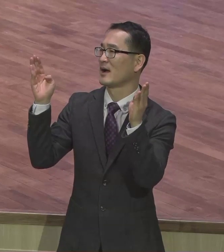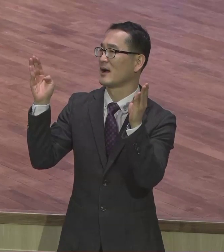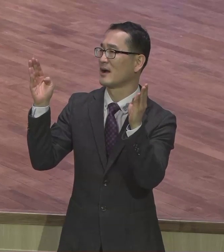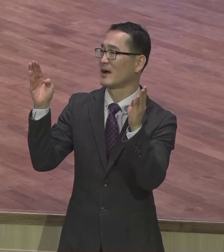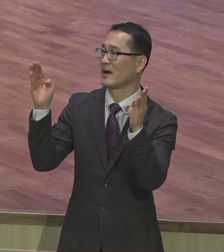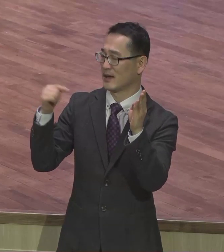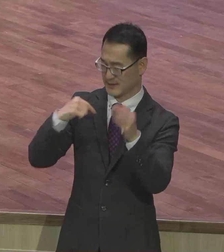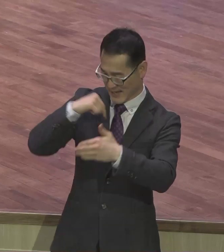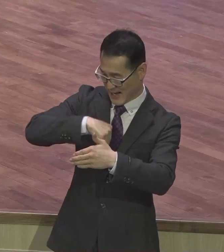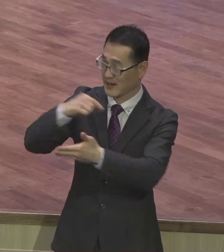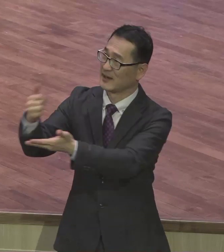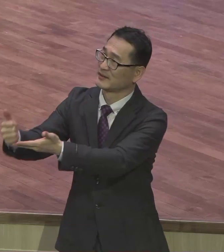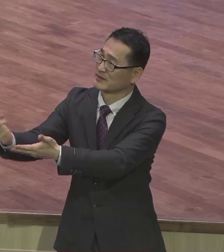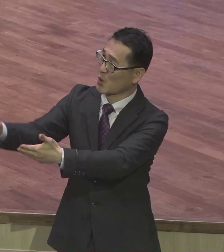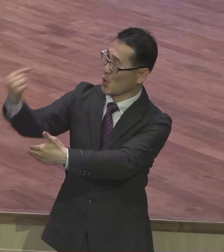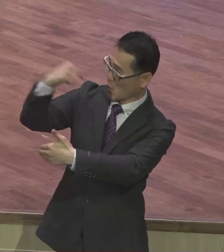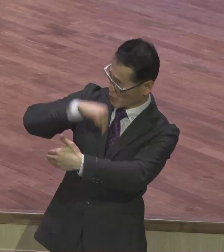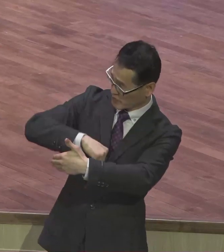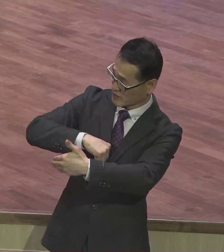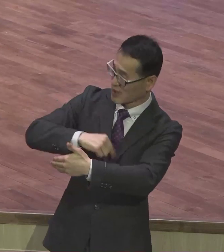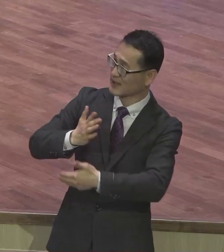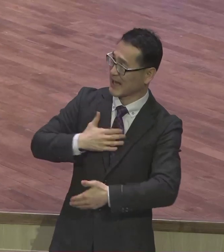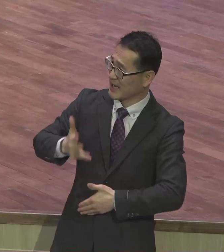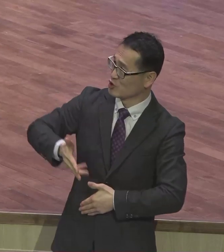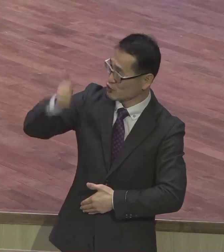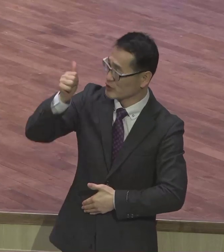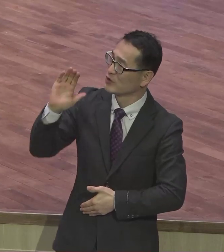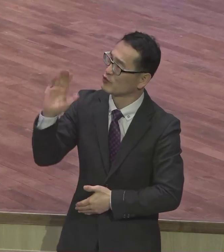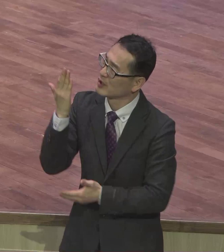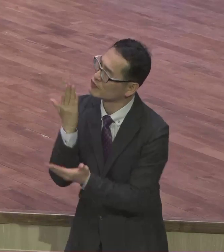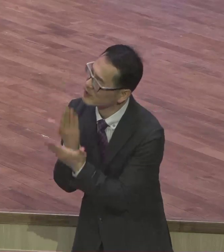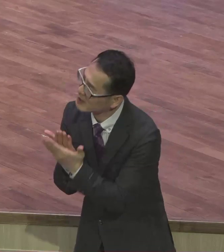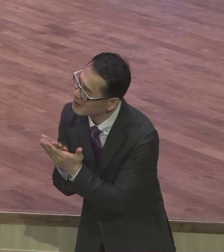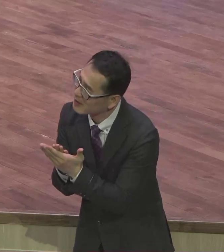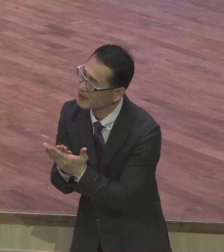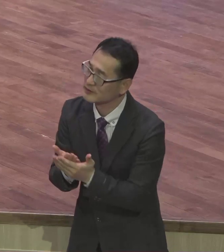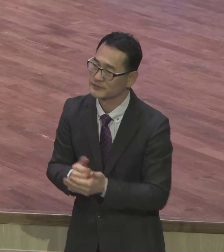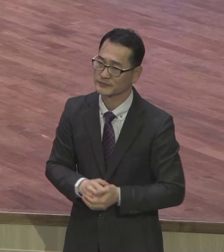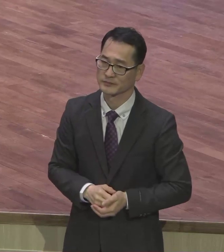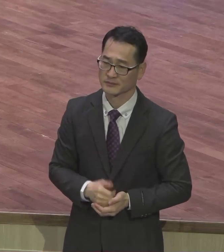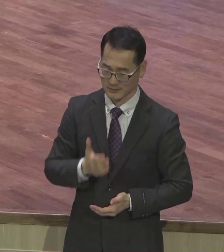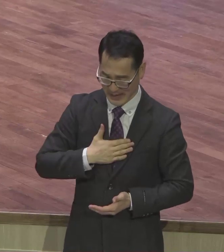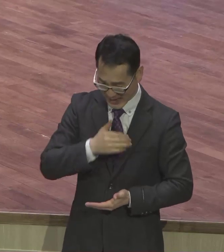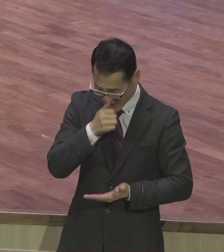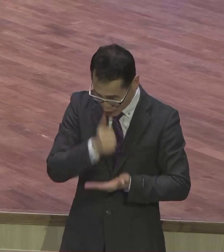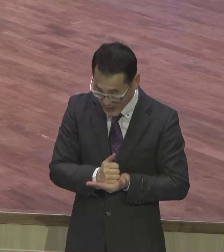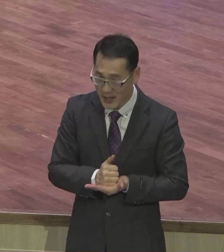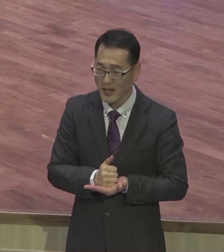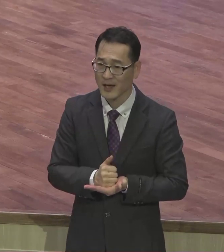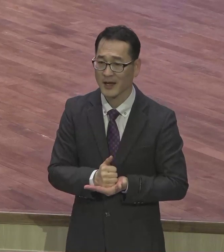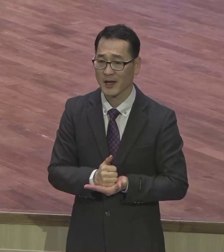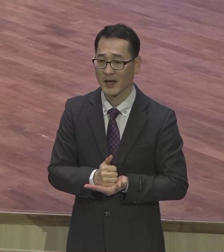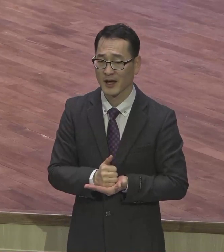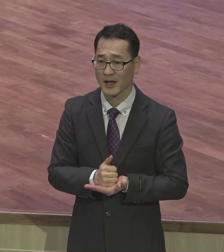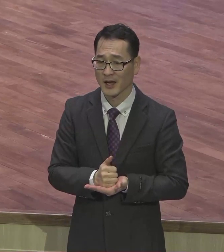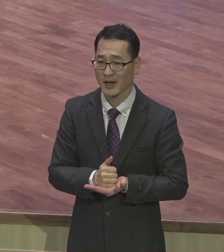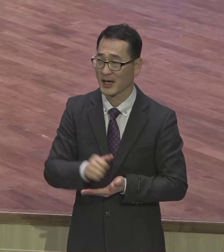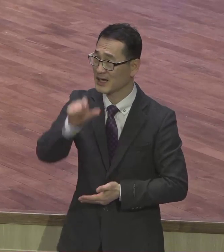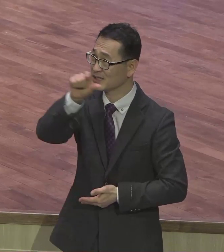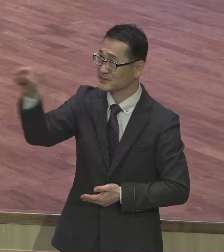들어주셔서 나의 주인이 되어주세요 제 지은 죄를 십자가 보혈로